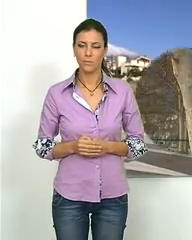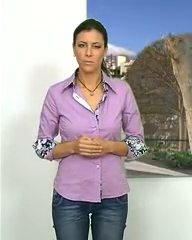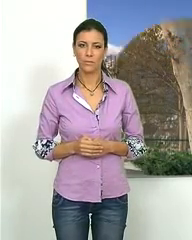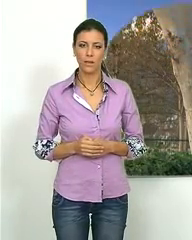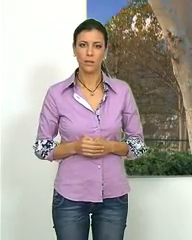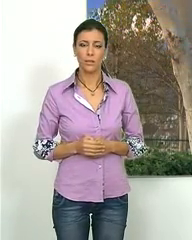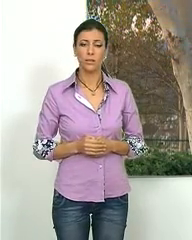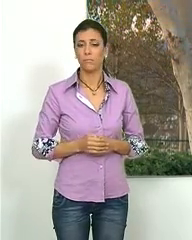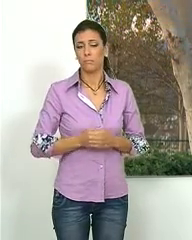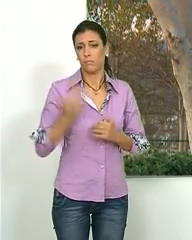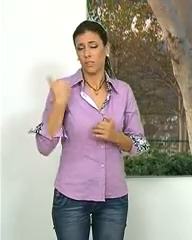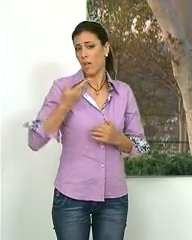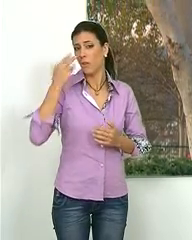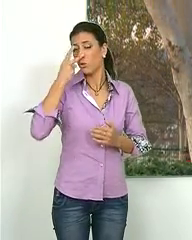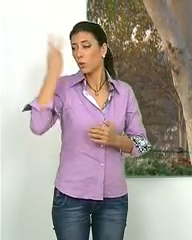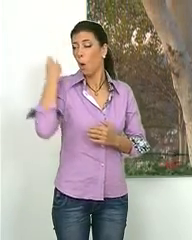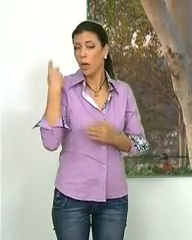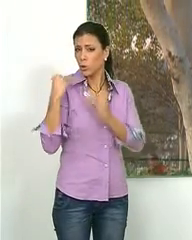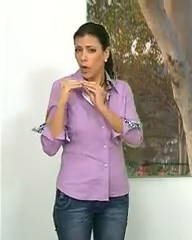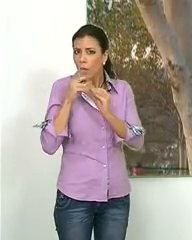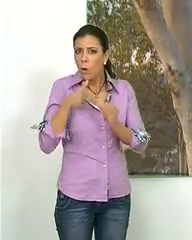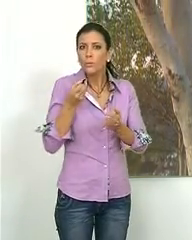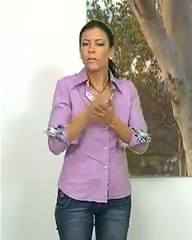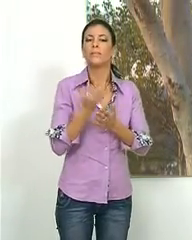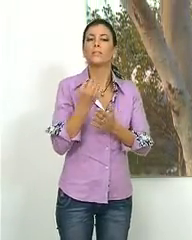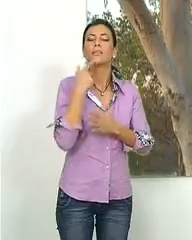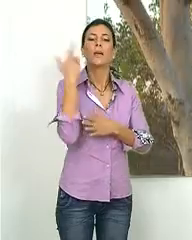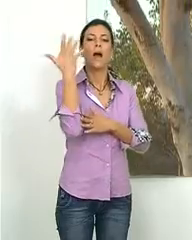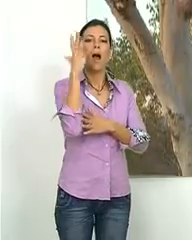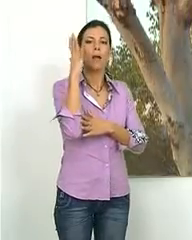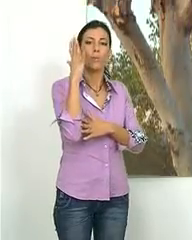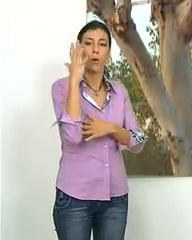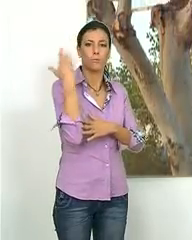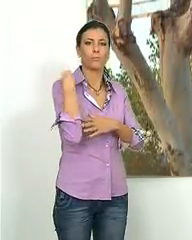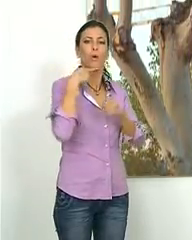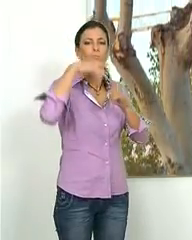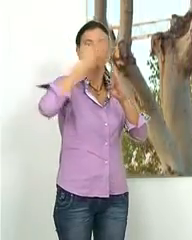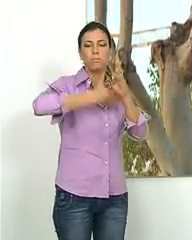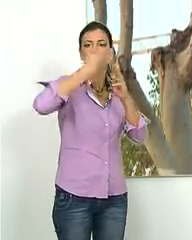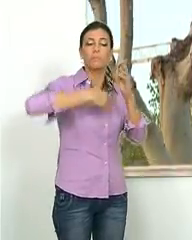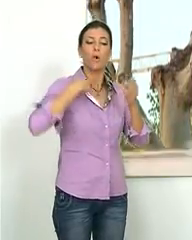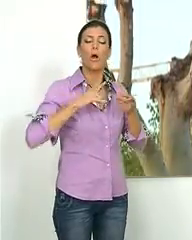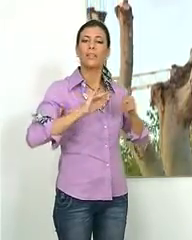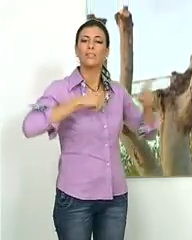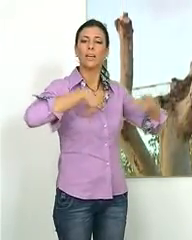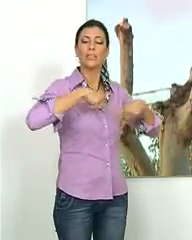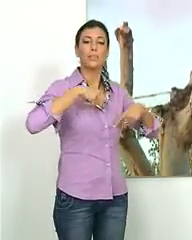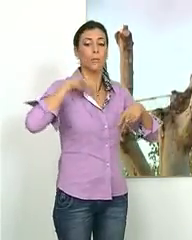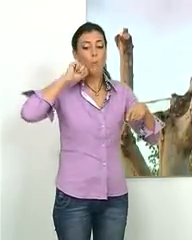Tal y como ya se hiciera hace un par de años, se están podando los árboles centenarios que se ubican a ambos lados de la carretera que